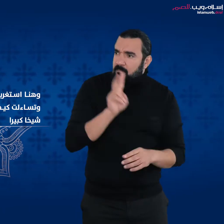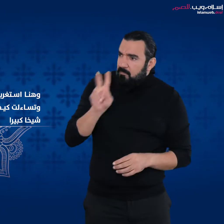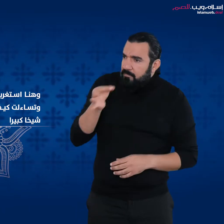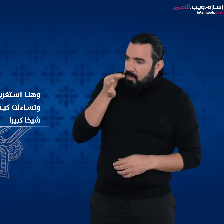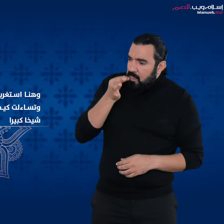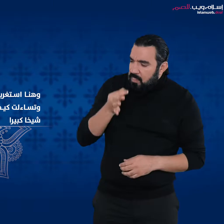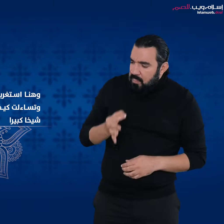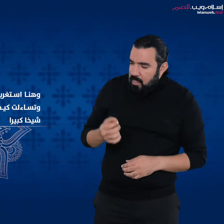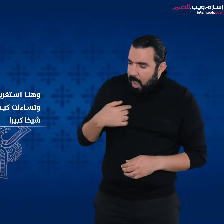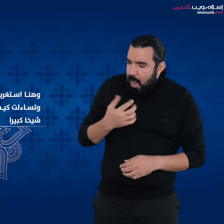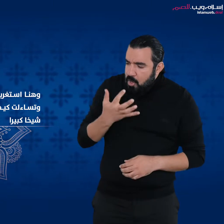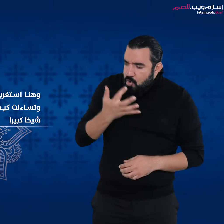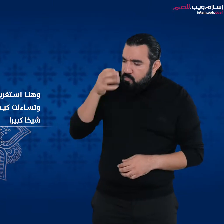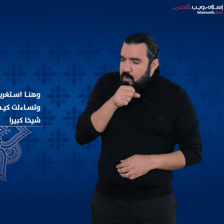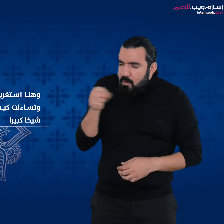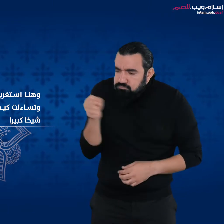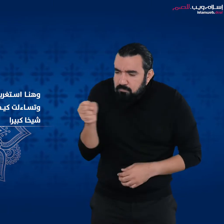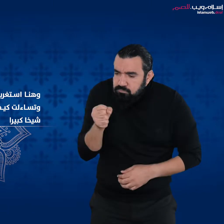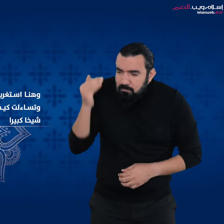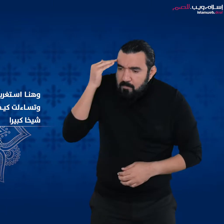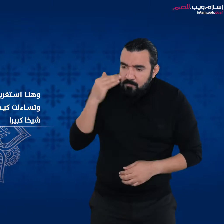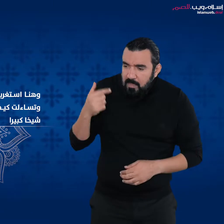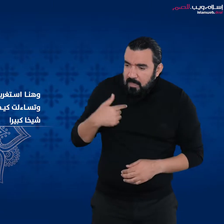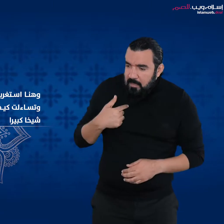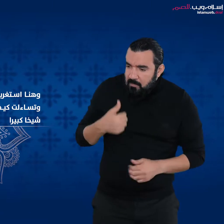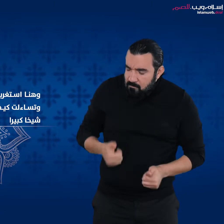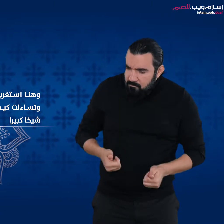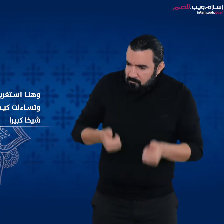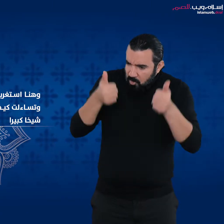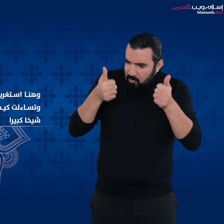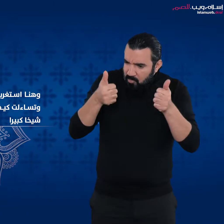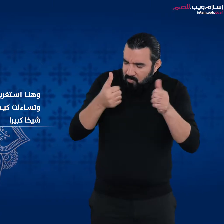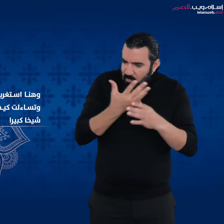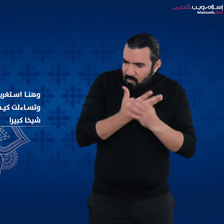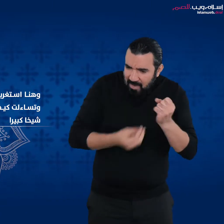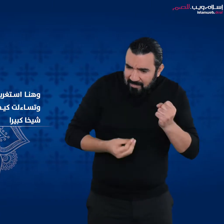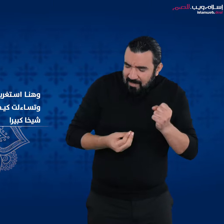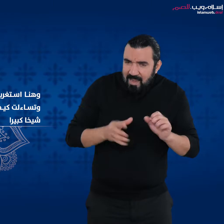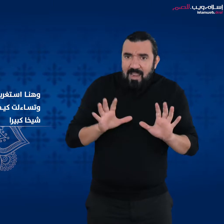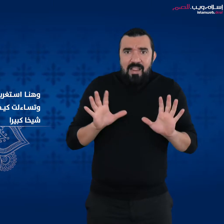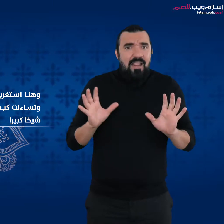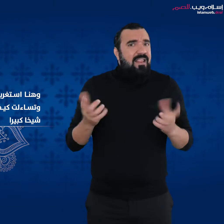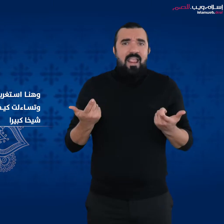سارة من هذا وتعجبت وتساءلت